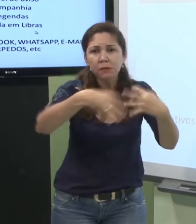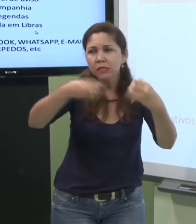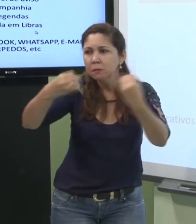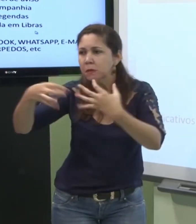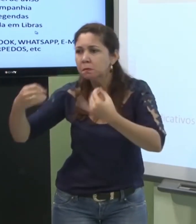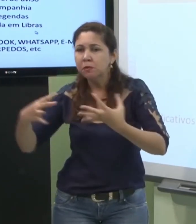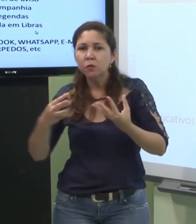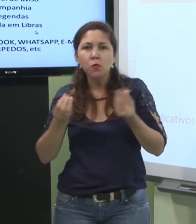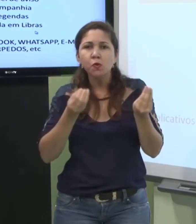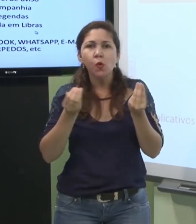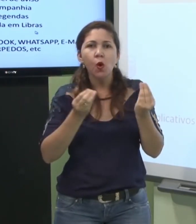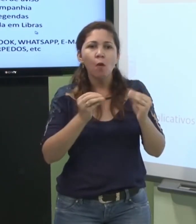padronizada.